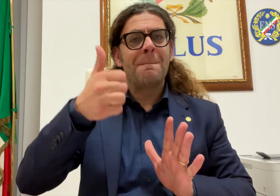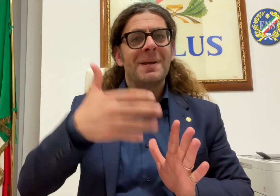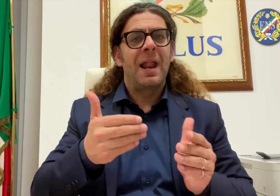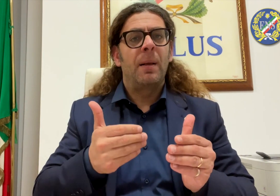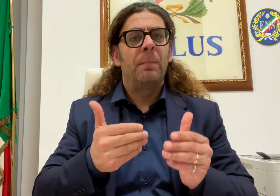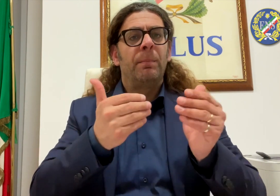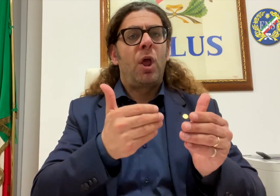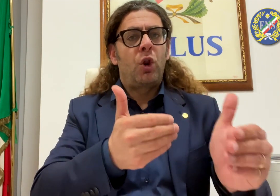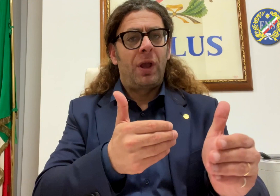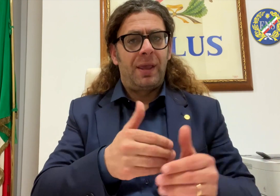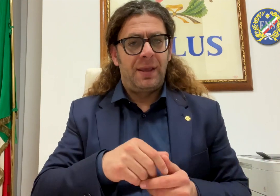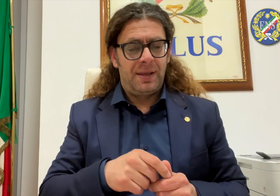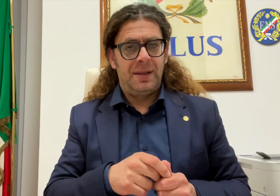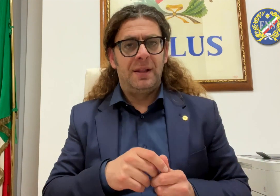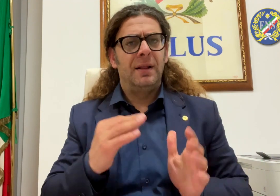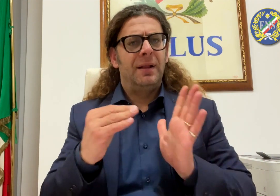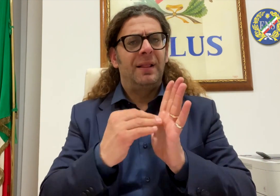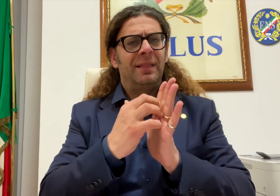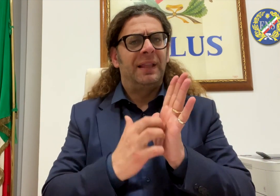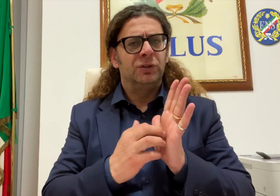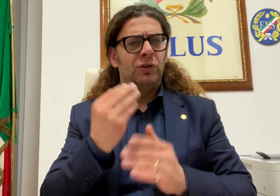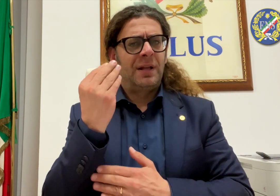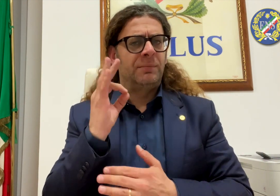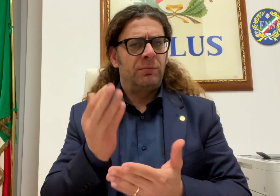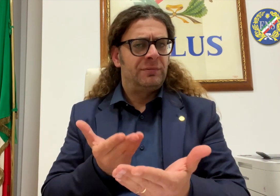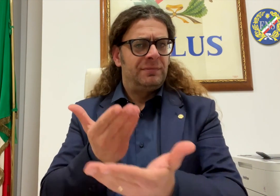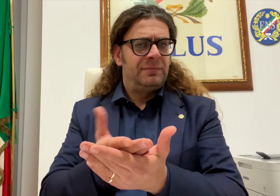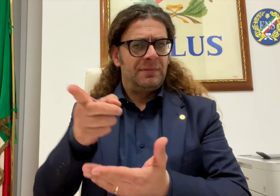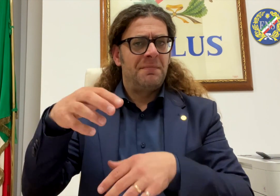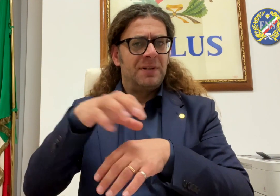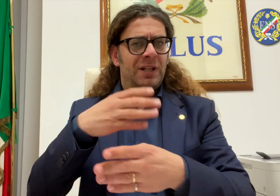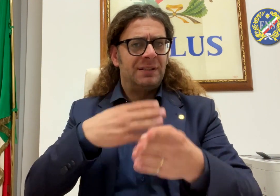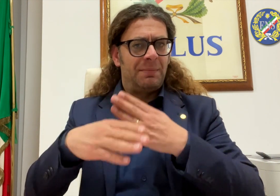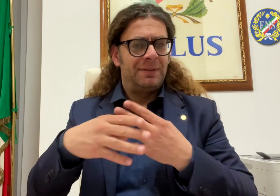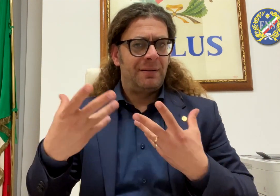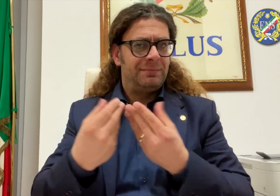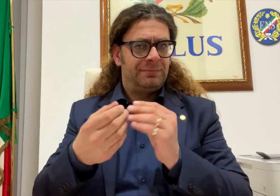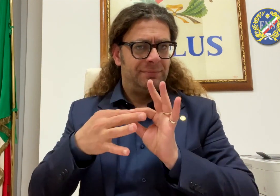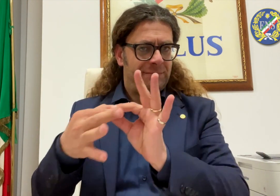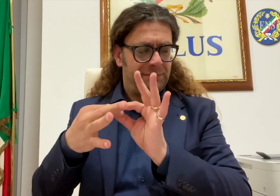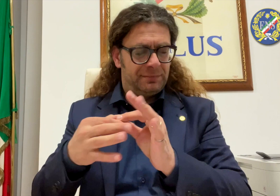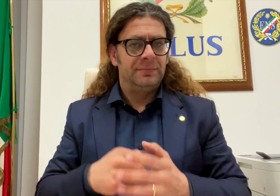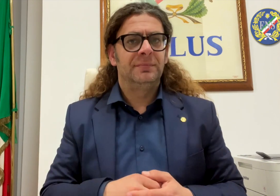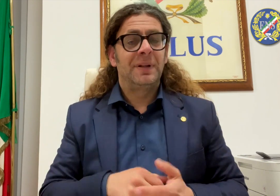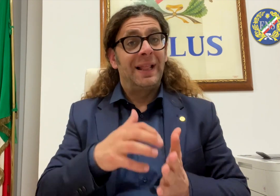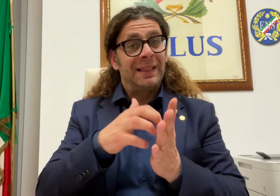Vorrei condividere con voi una serie di importanti informazioni istituzionali. Nell'ambito della conversione in legge del Decreto Mille